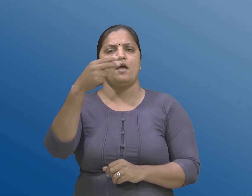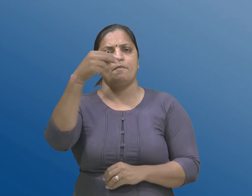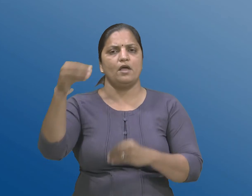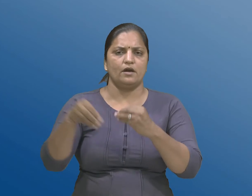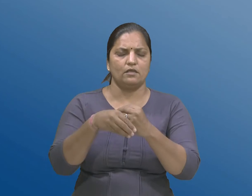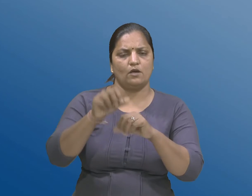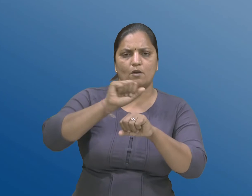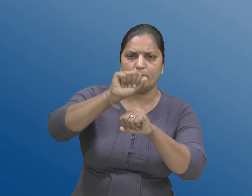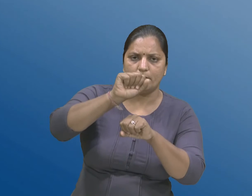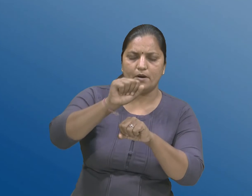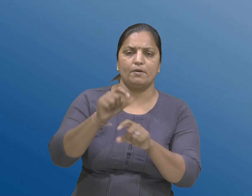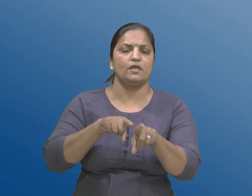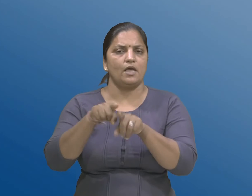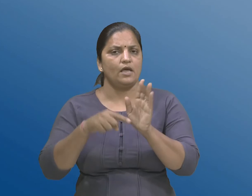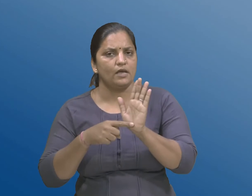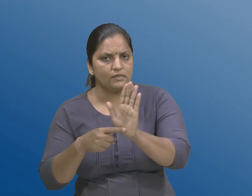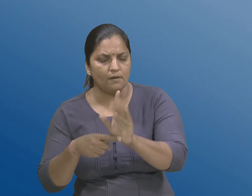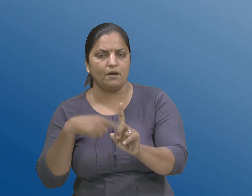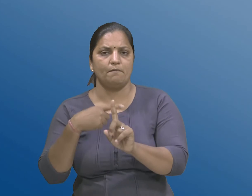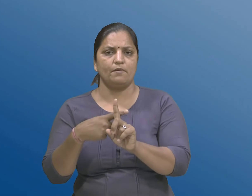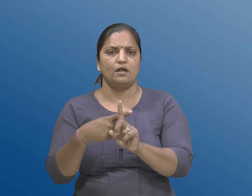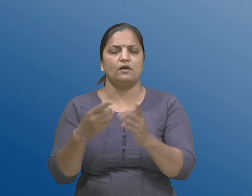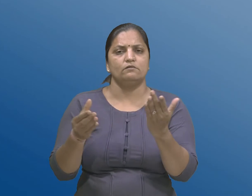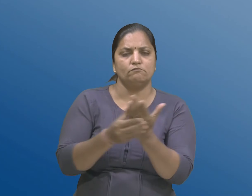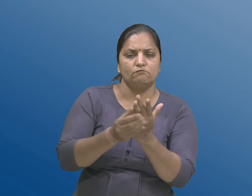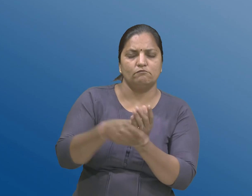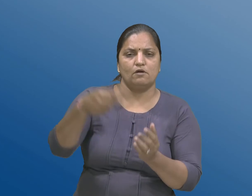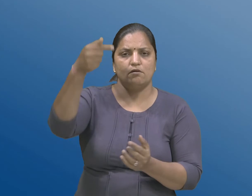त्यानों नमूनों तेनी साथ बीडवानी शर्तों अने नौधनी नौधनी नौधनी